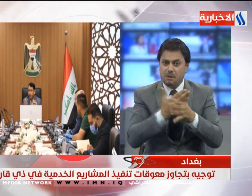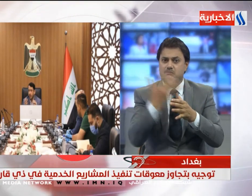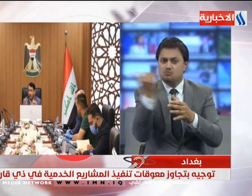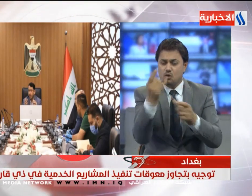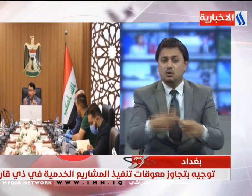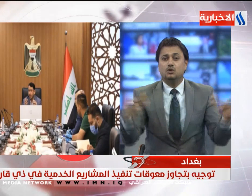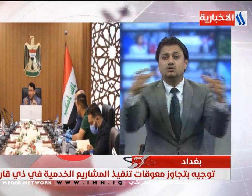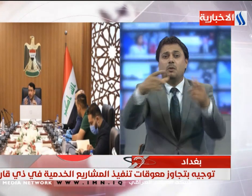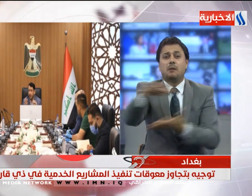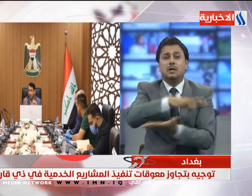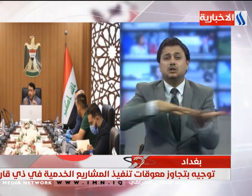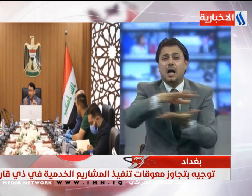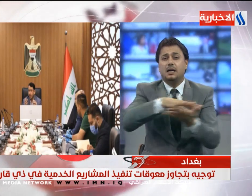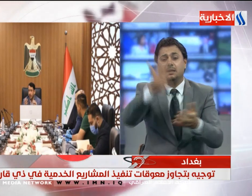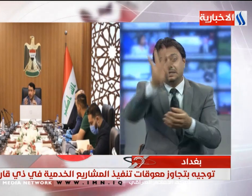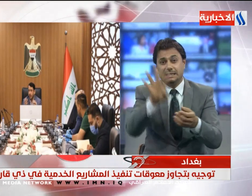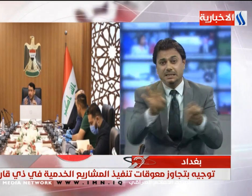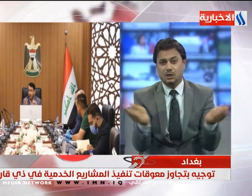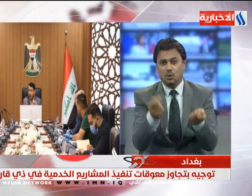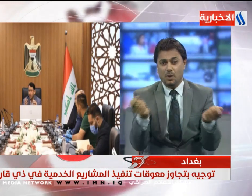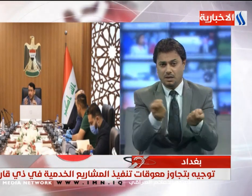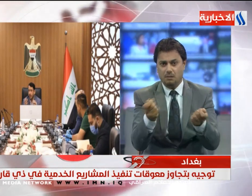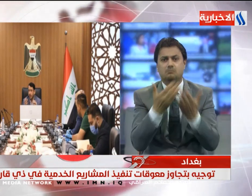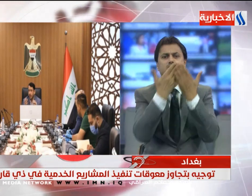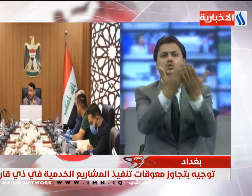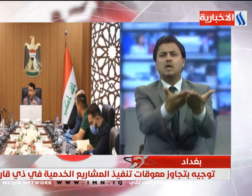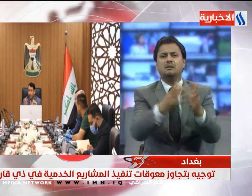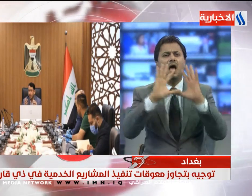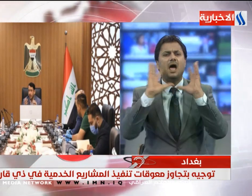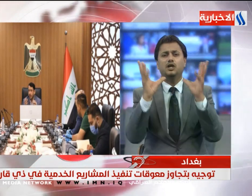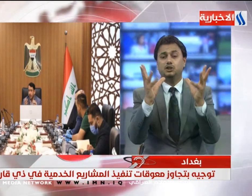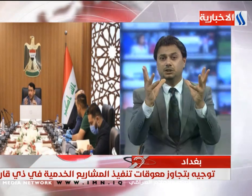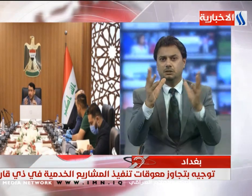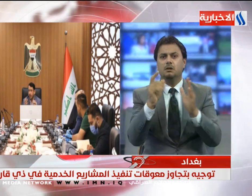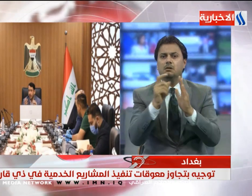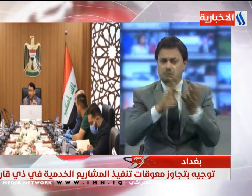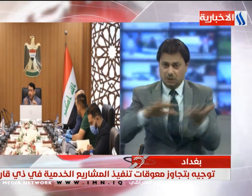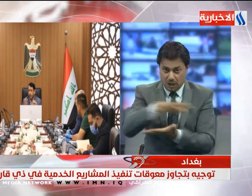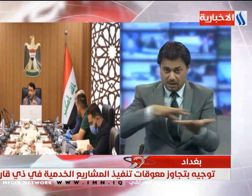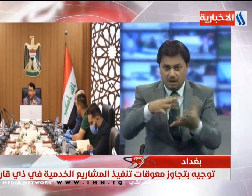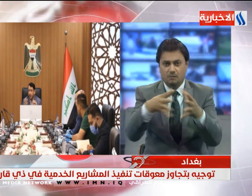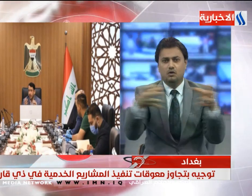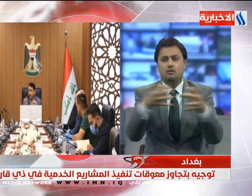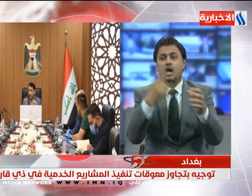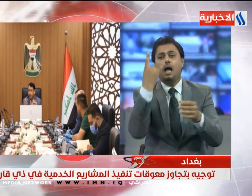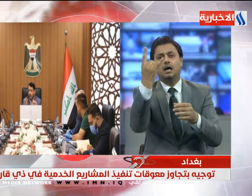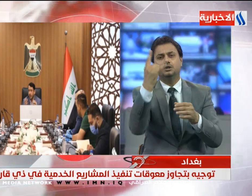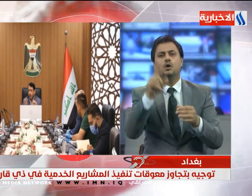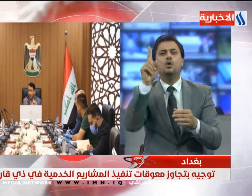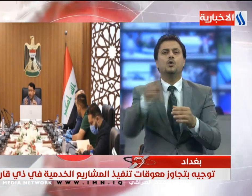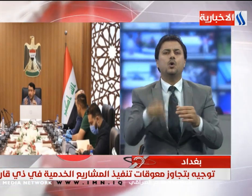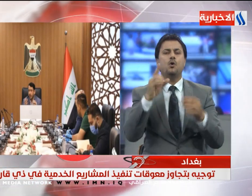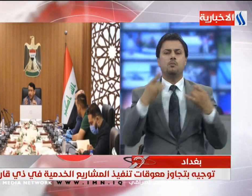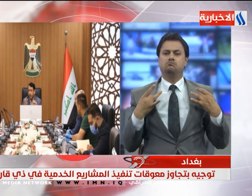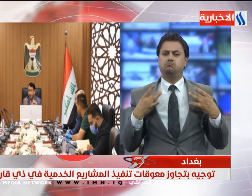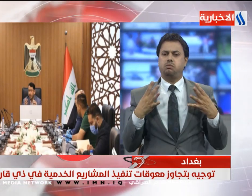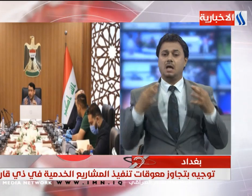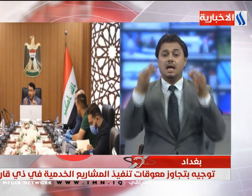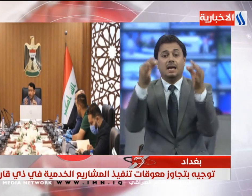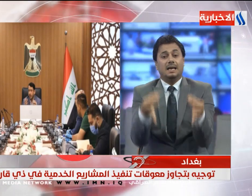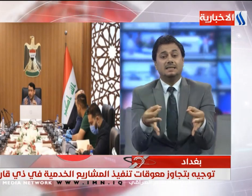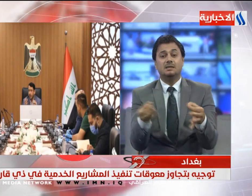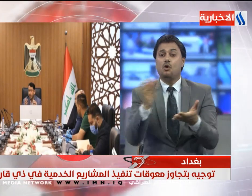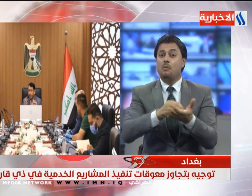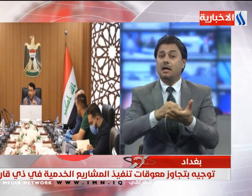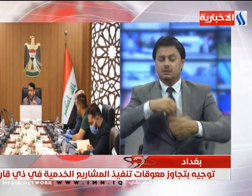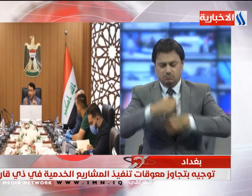مشكلة مشروع مجاري دوانية والتأكيد على حل الإشكالات الفنية والإدارية خلال عشرة أيام والمباشرة باستئناف العمل